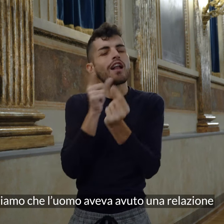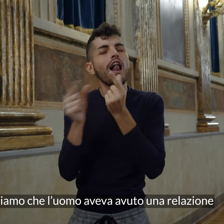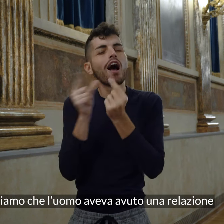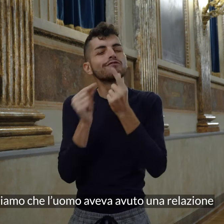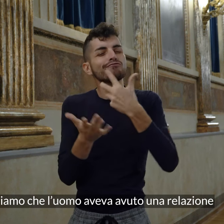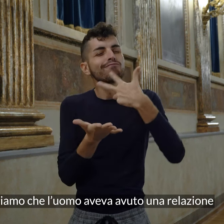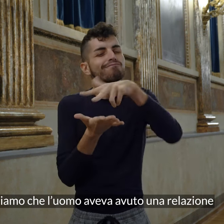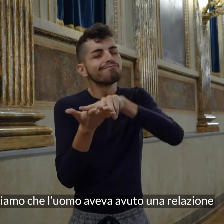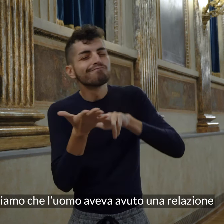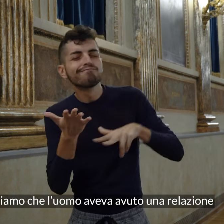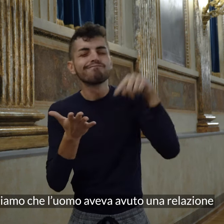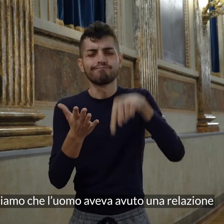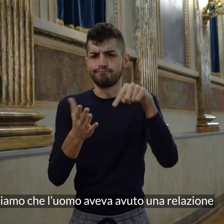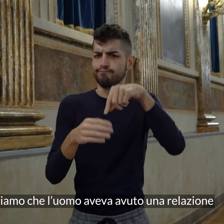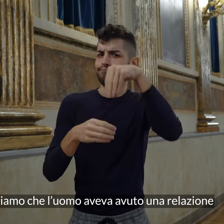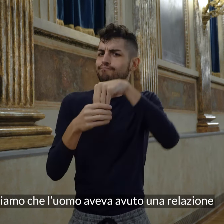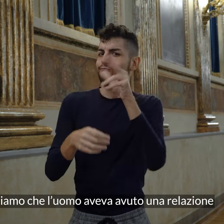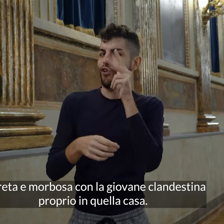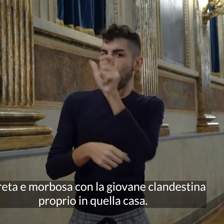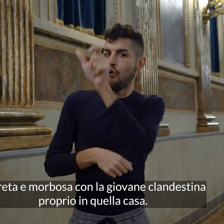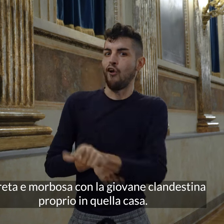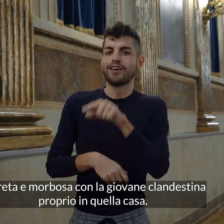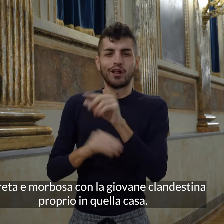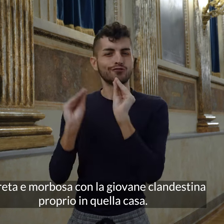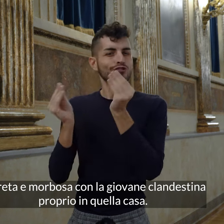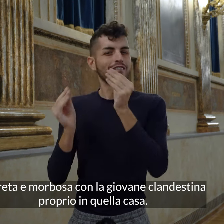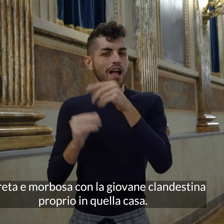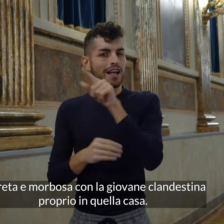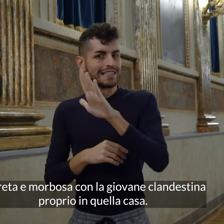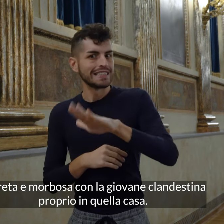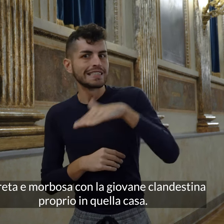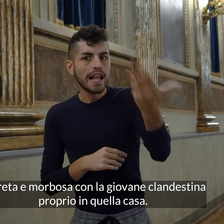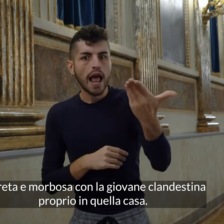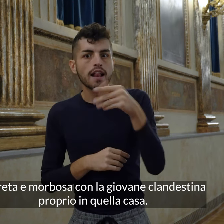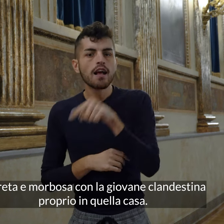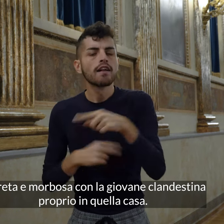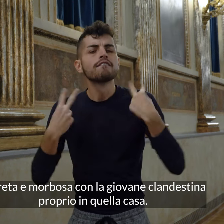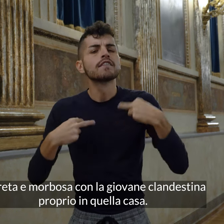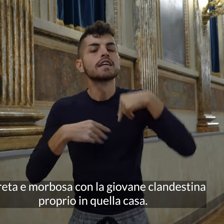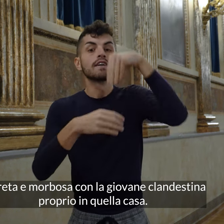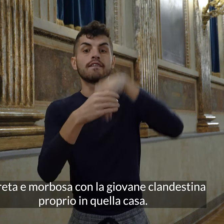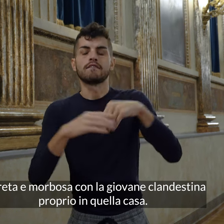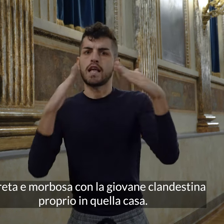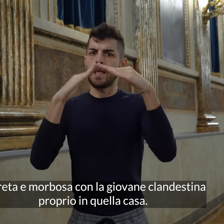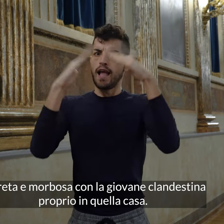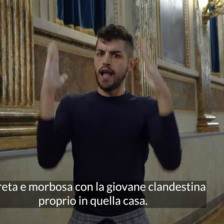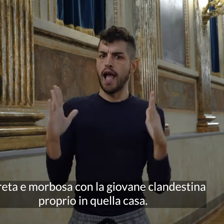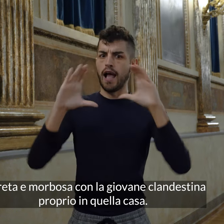che l'uomo aveva avuto una relazione segreta e morbosa con la giovane clandestina proprio in quella